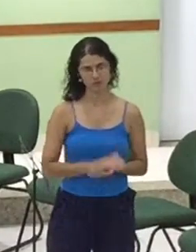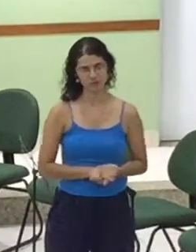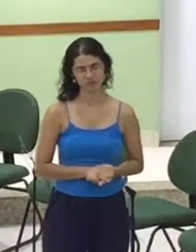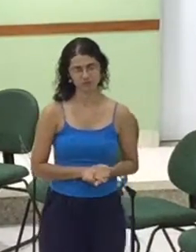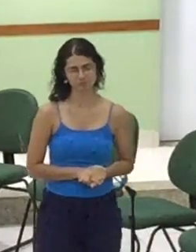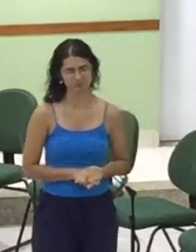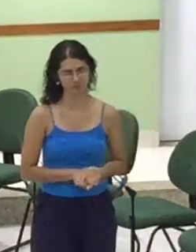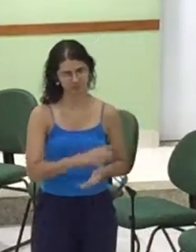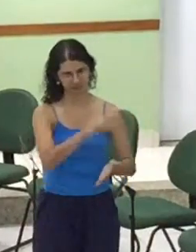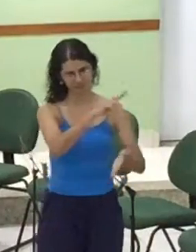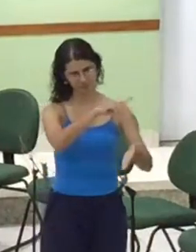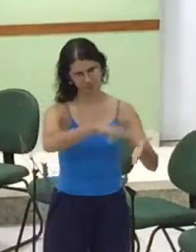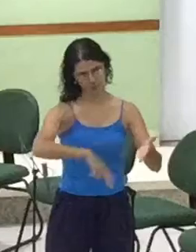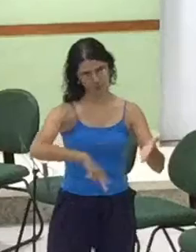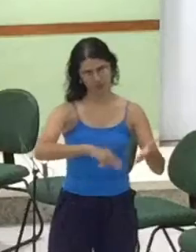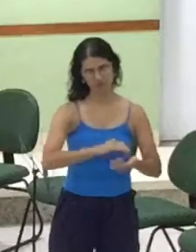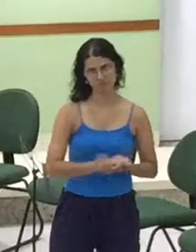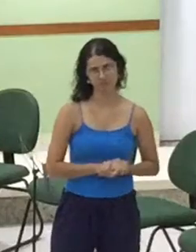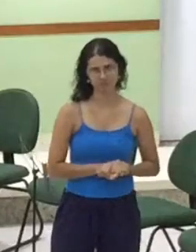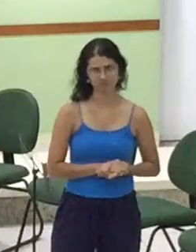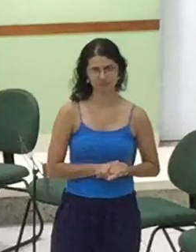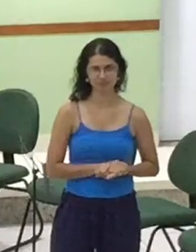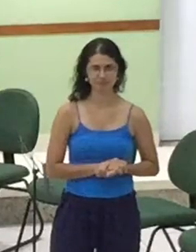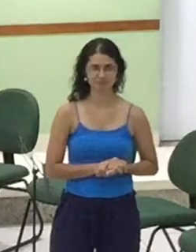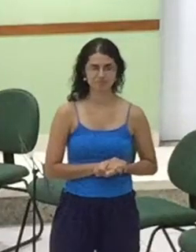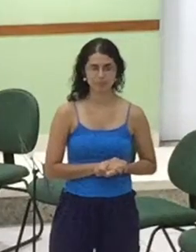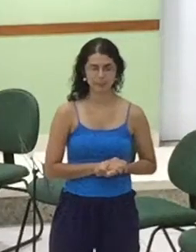de louvar o Senhor em pé Vamos fazer essa leitura Diz assim